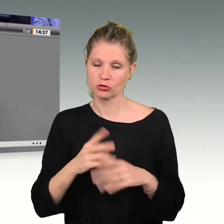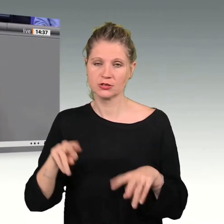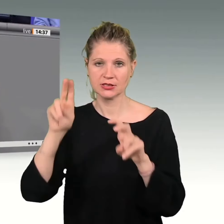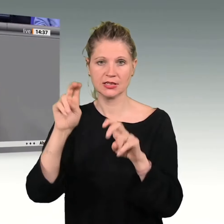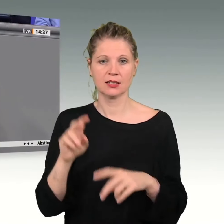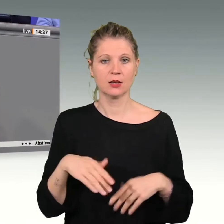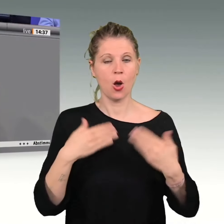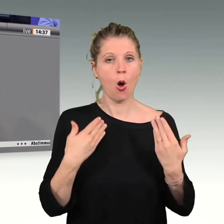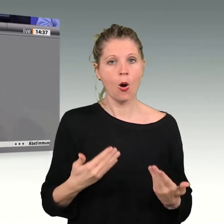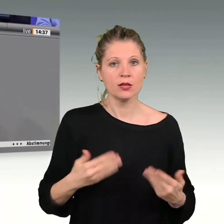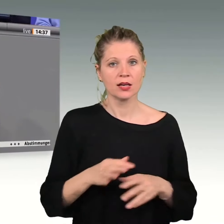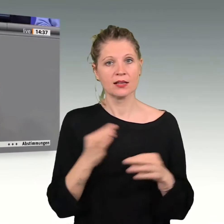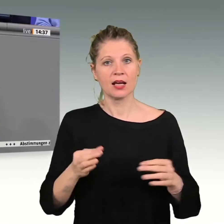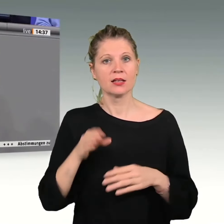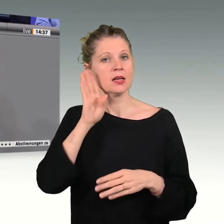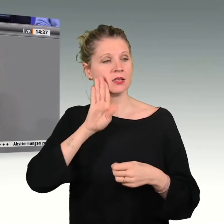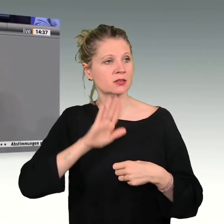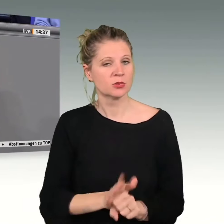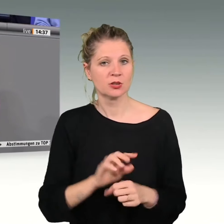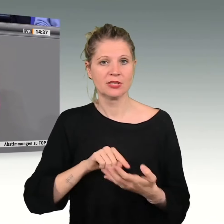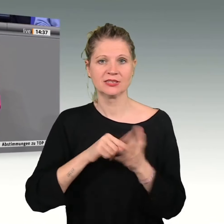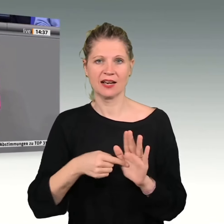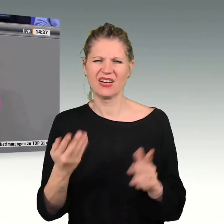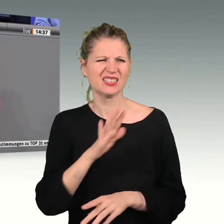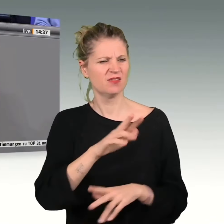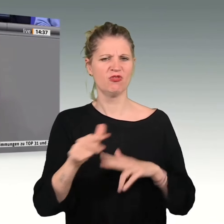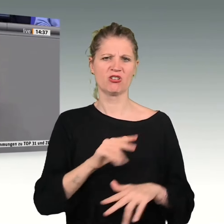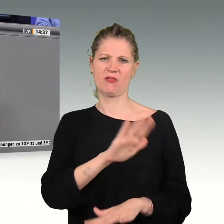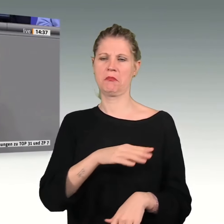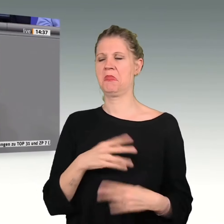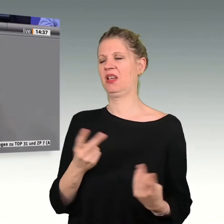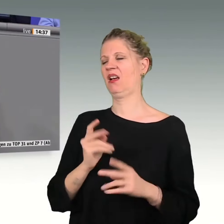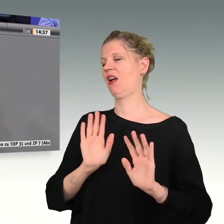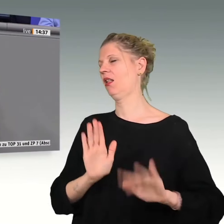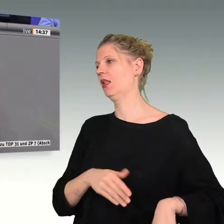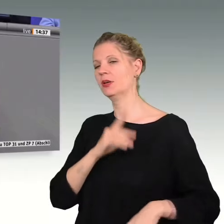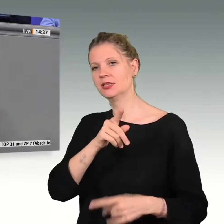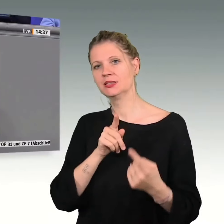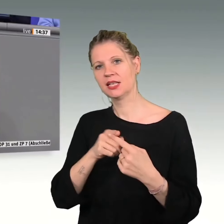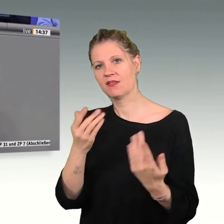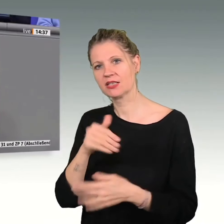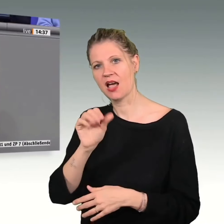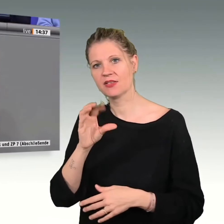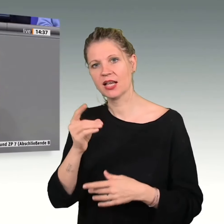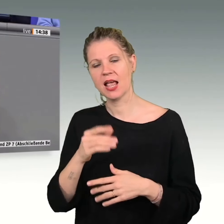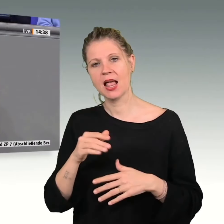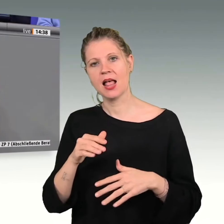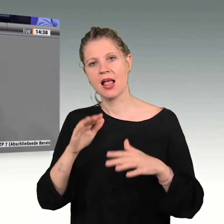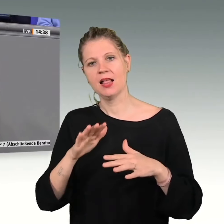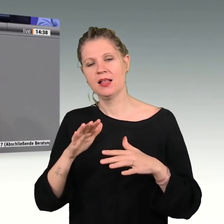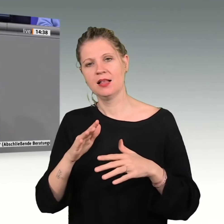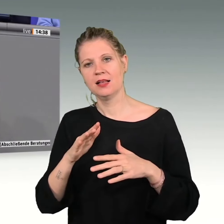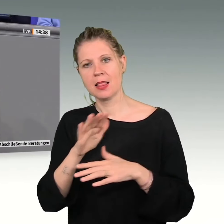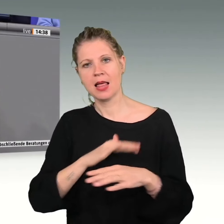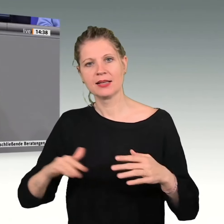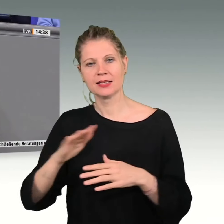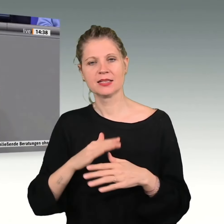heutigen Tag des Rassismus zeigt, die Wirtschaft interessiert Sie nicht. Was Sie vorhaben, zeigt der AfD-Landesparteitag in Niedersachsen.